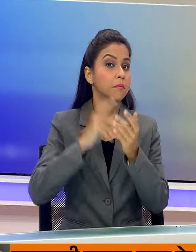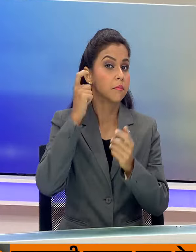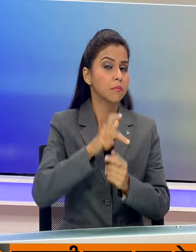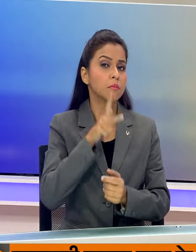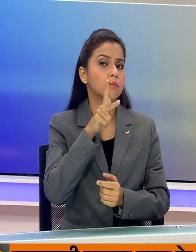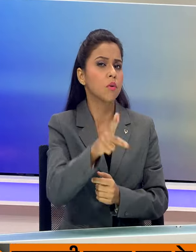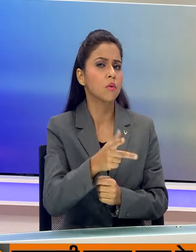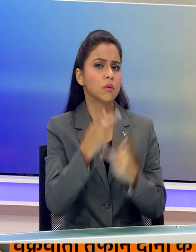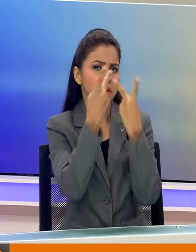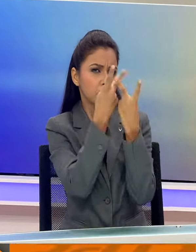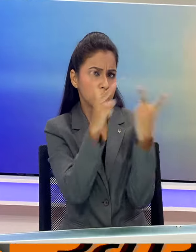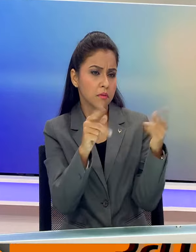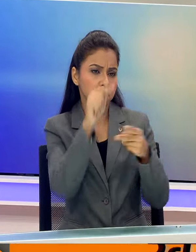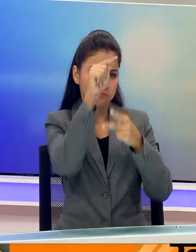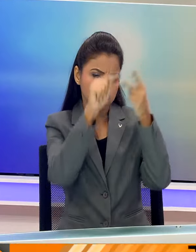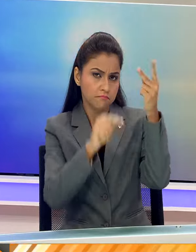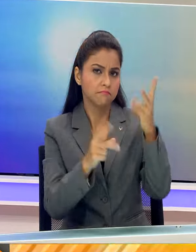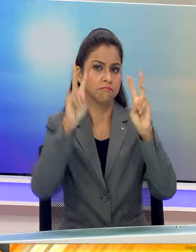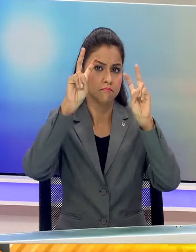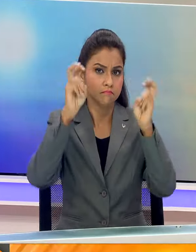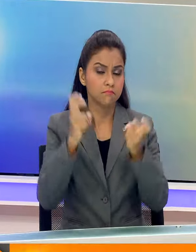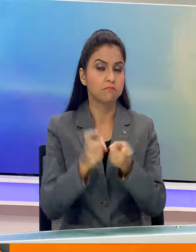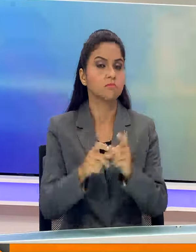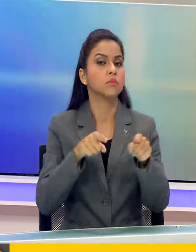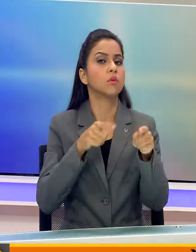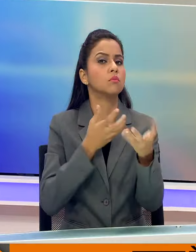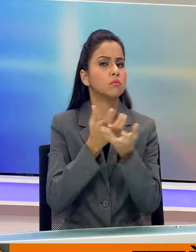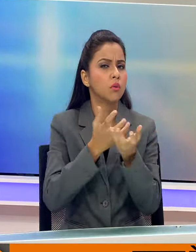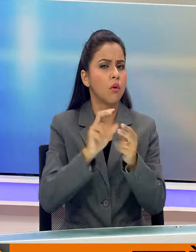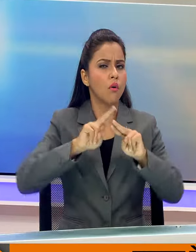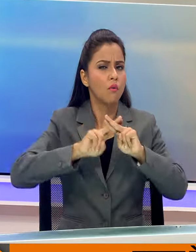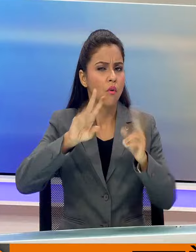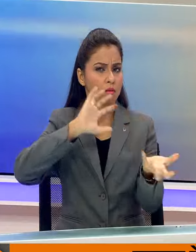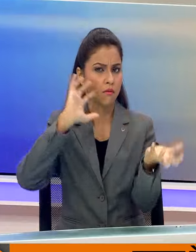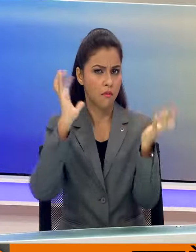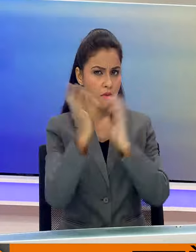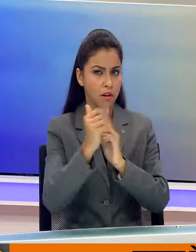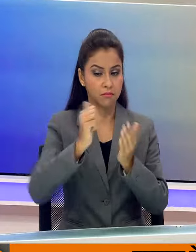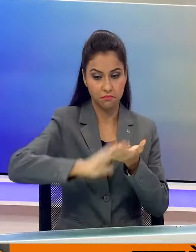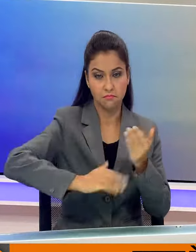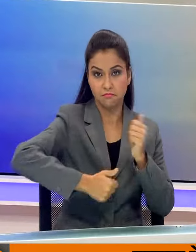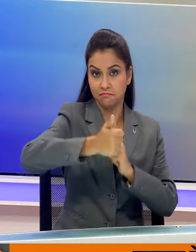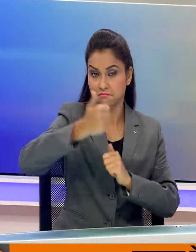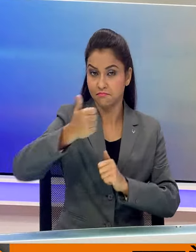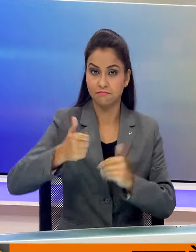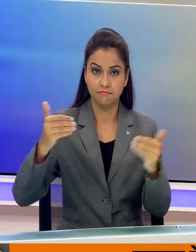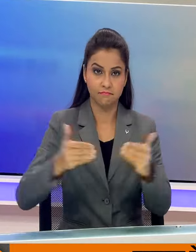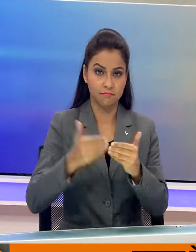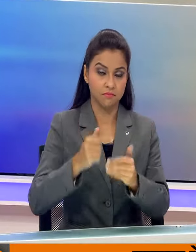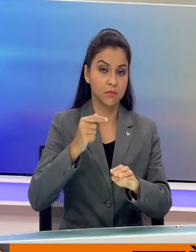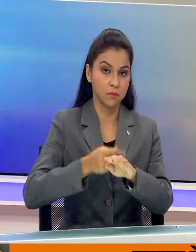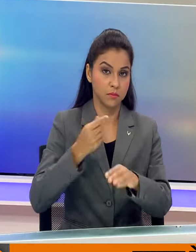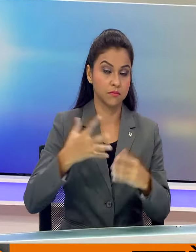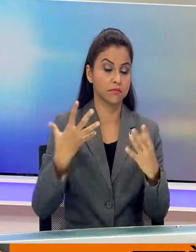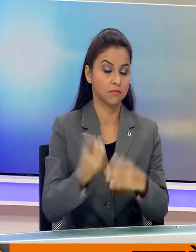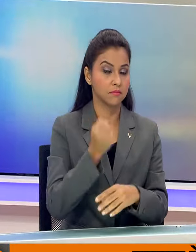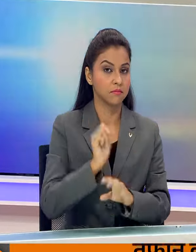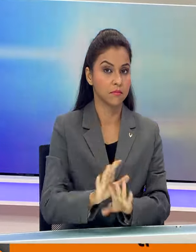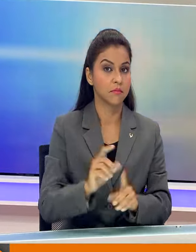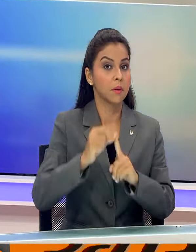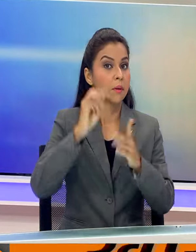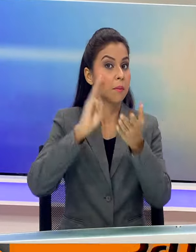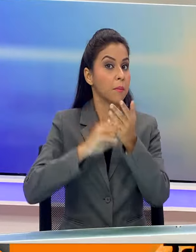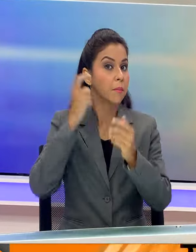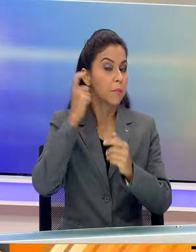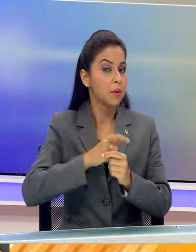अलग-अलग मुद्दों पर चर्चा करने और दुनिया भर के नेताओं से मिलने का अफसर प्राप्त हुआ पीए मोदी ने रूस